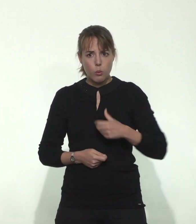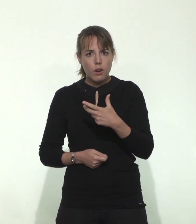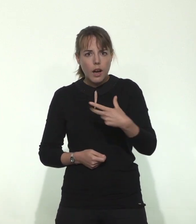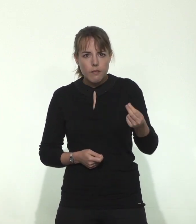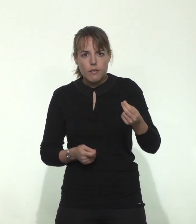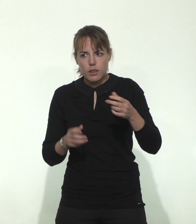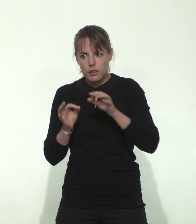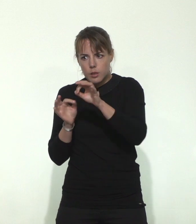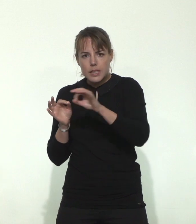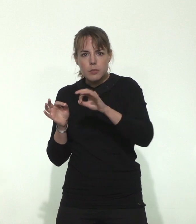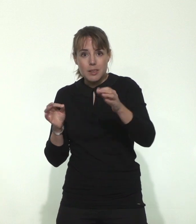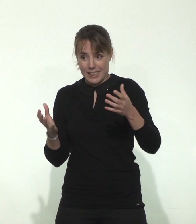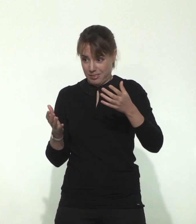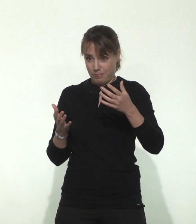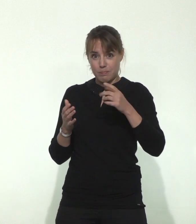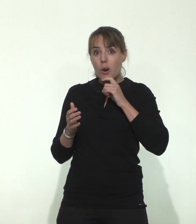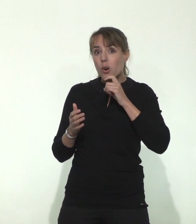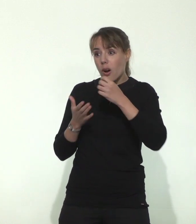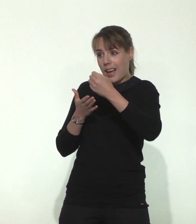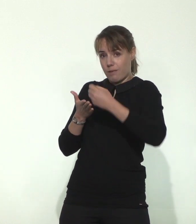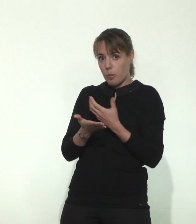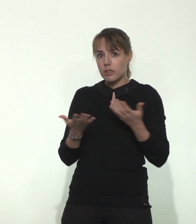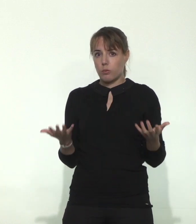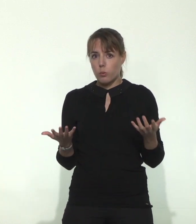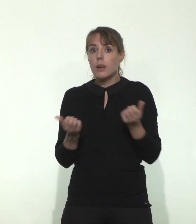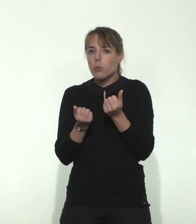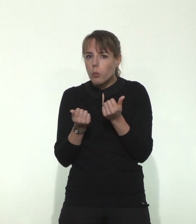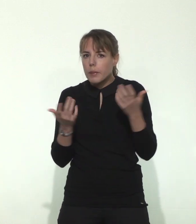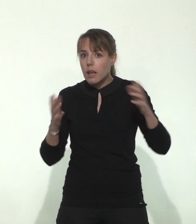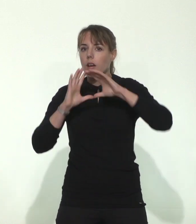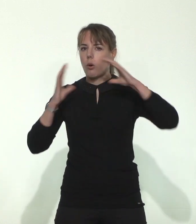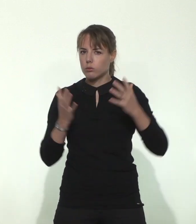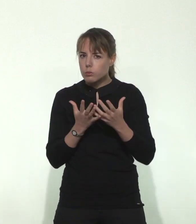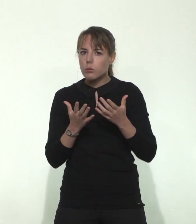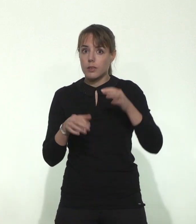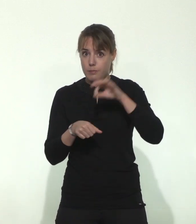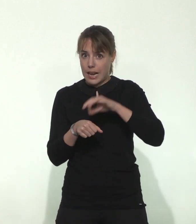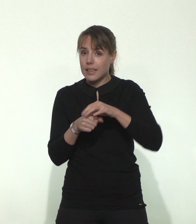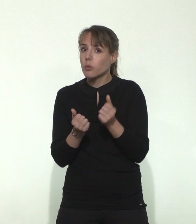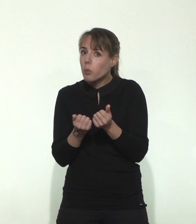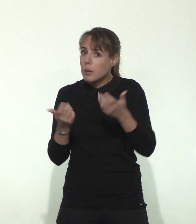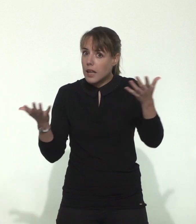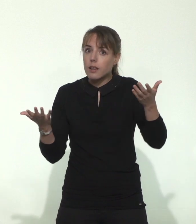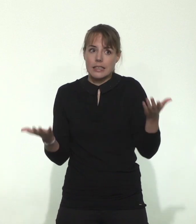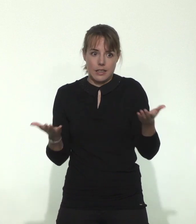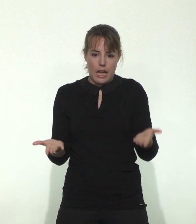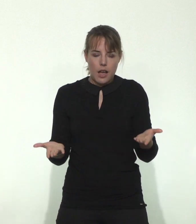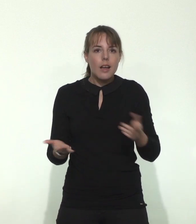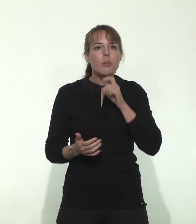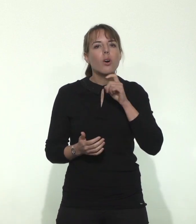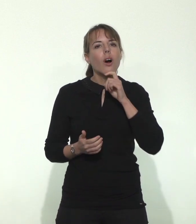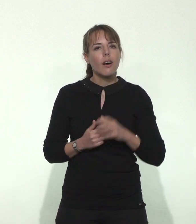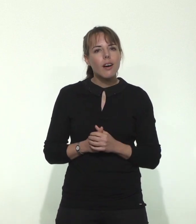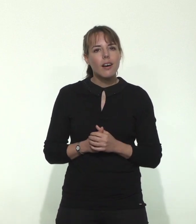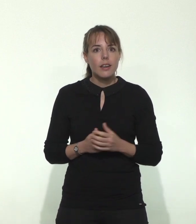nous ne disposons toujours pas, c'est-à-dire en particulier du nombre total de cas, puisque pour connaître ce nombre total de cas, il faudrait